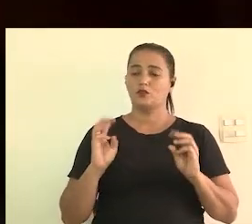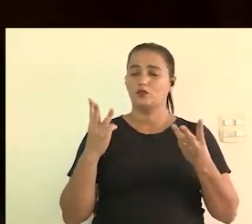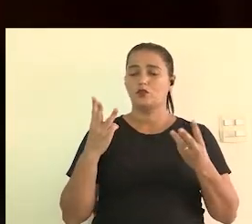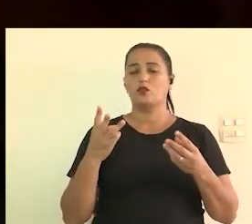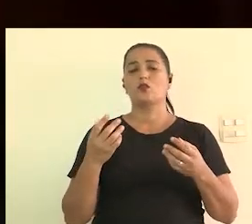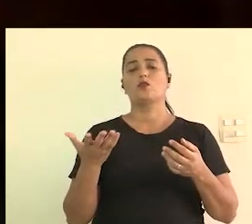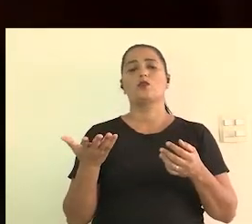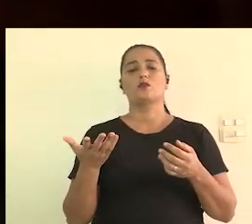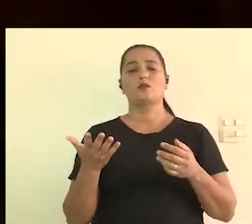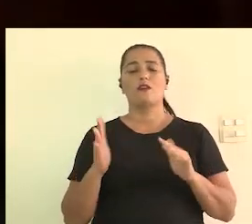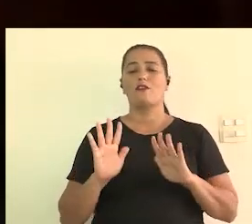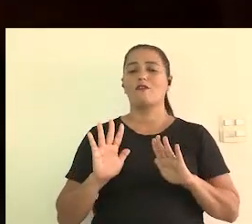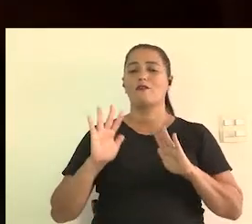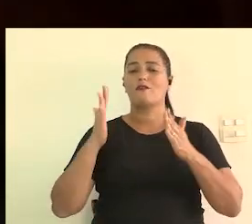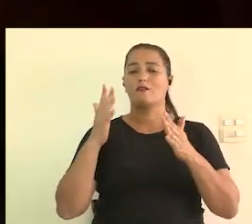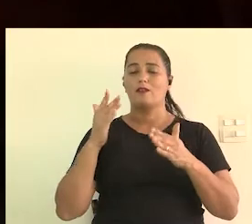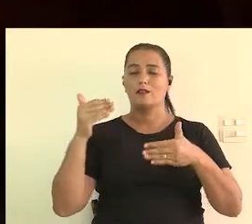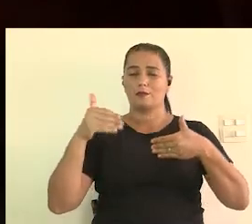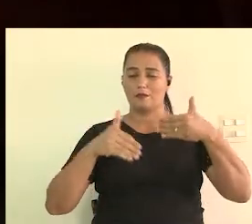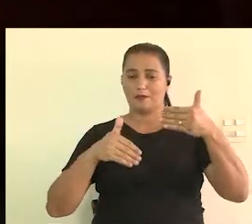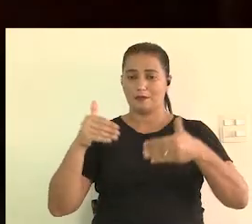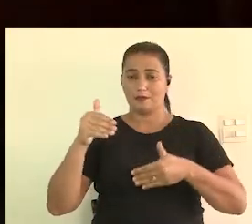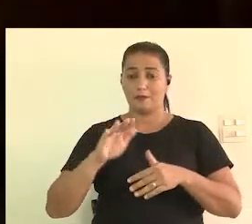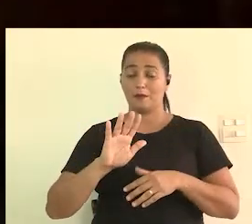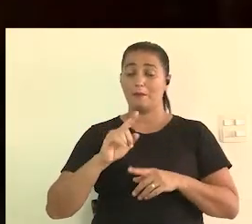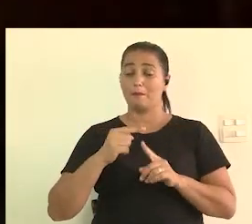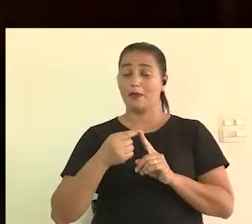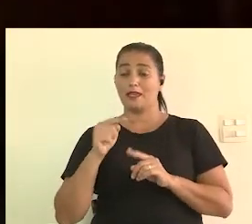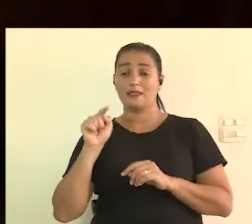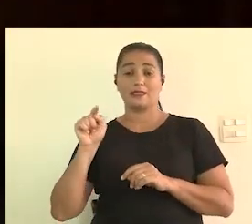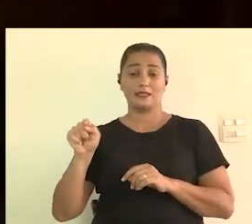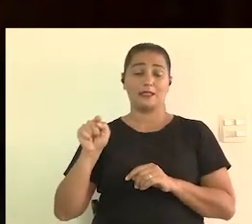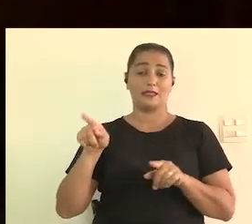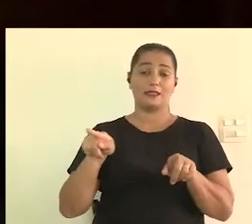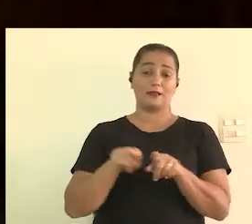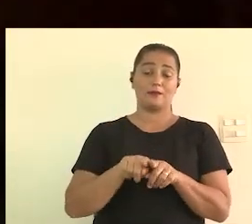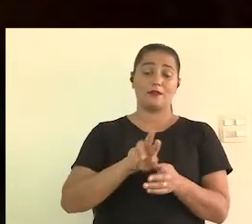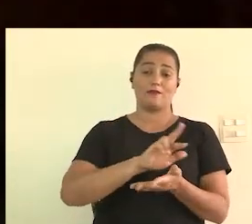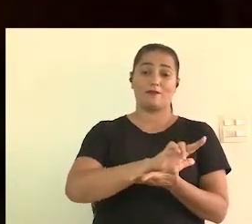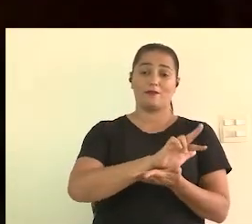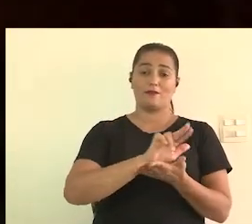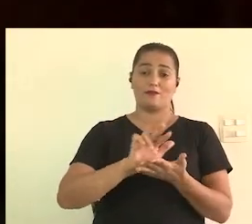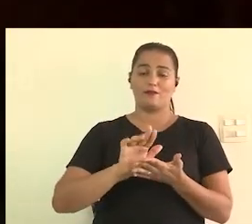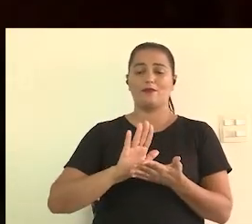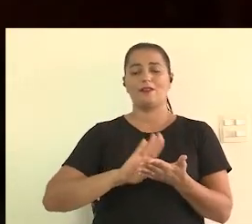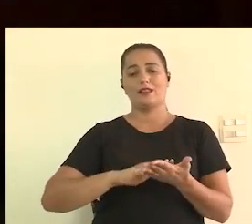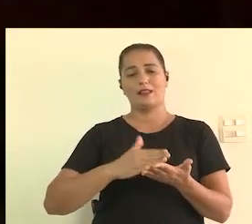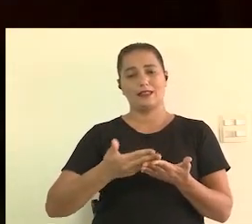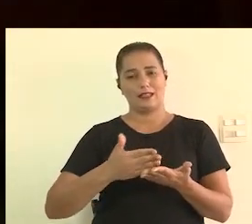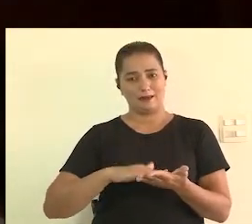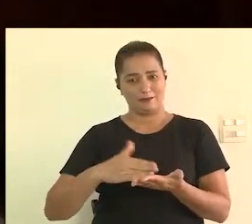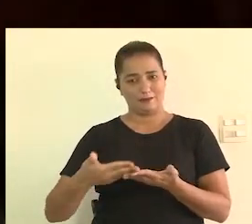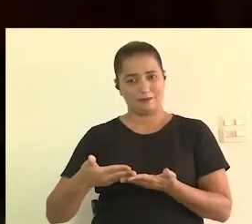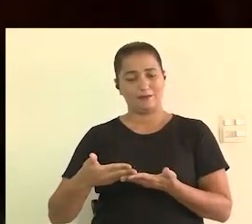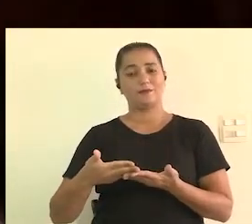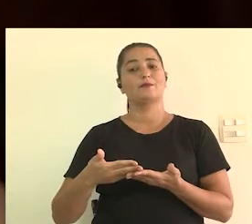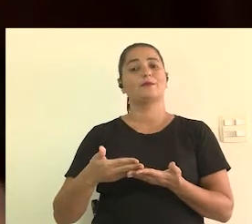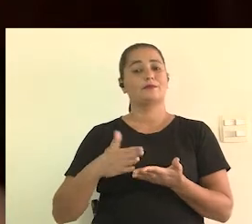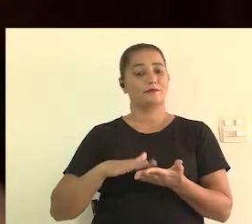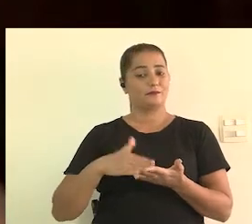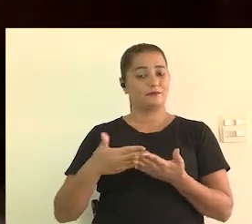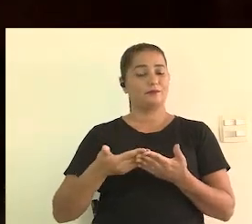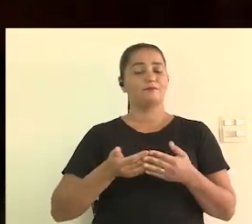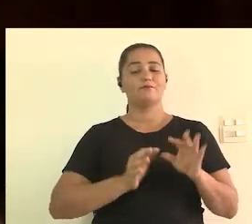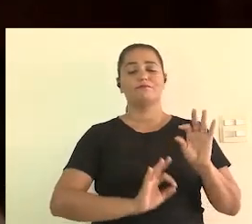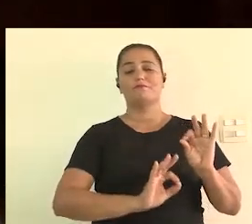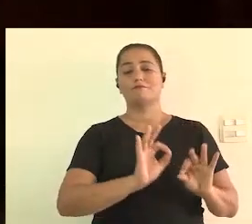e eventos para participar mas ele também viu a variedade de intérpretes e os intérpretes